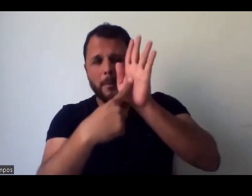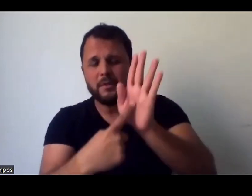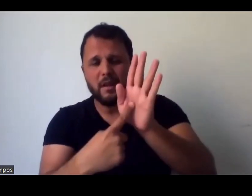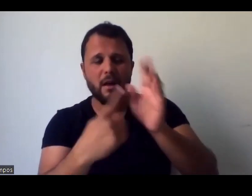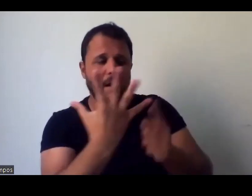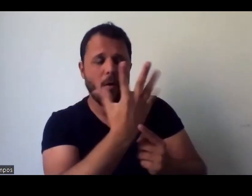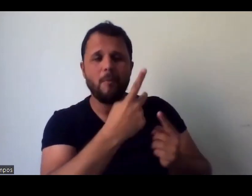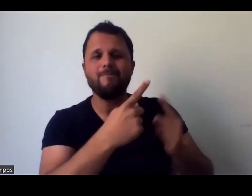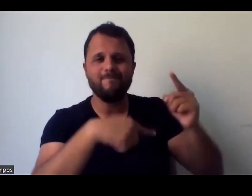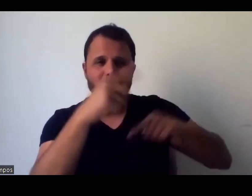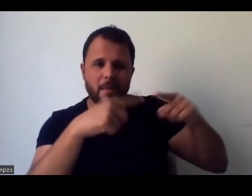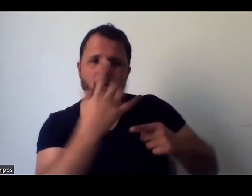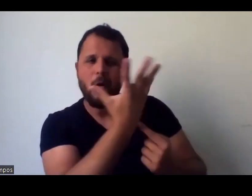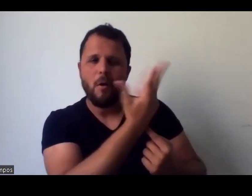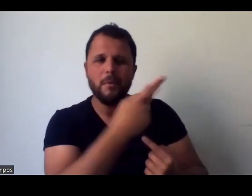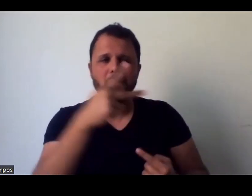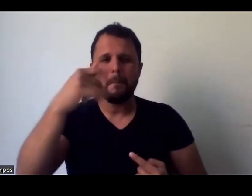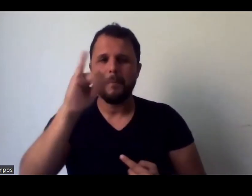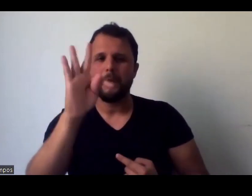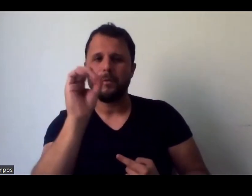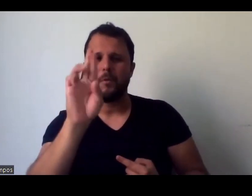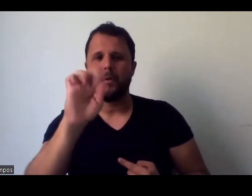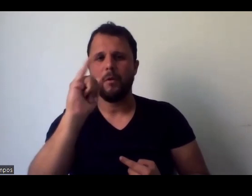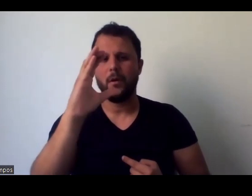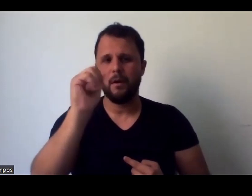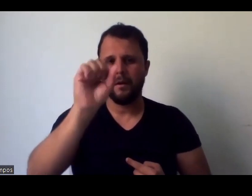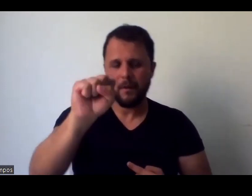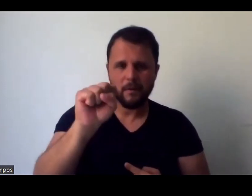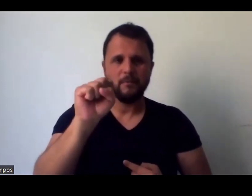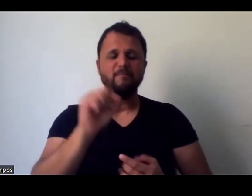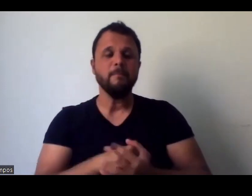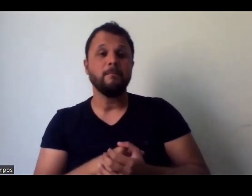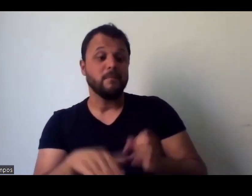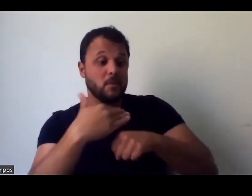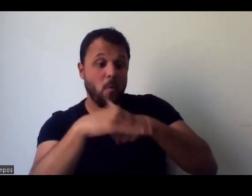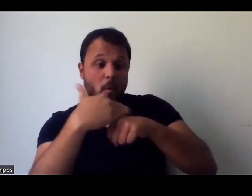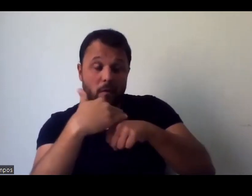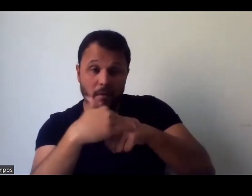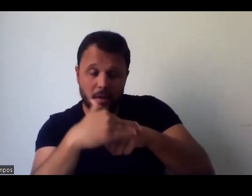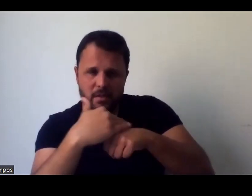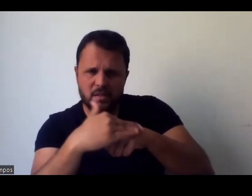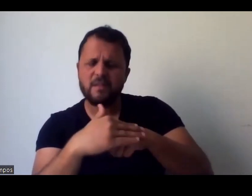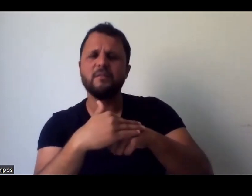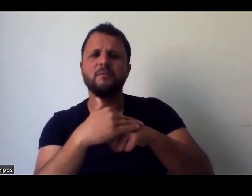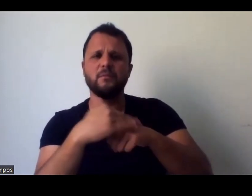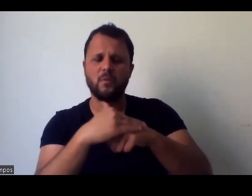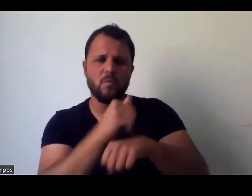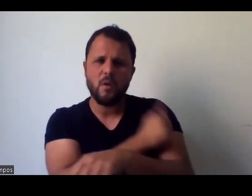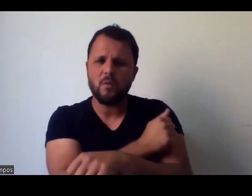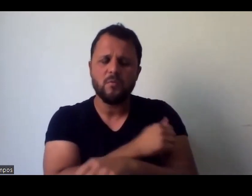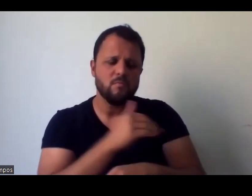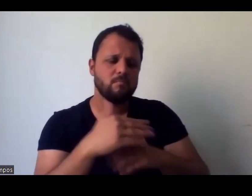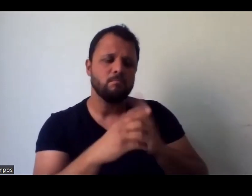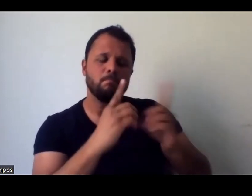só pitóricas, mas a ênfase era isso. Mas isso eu conversei muito com eles. Na forma